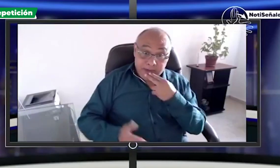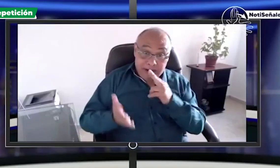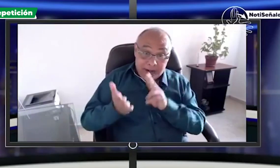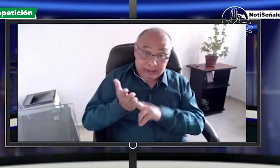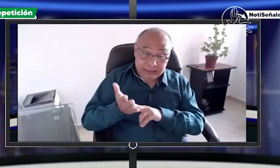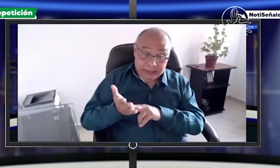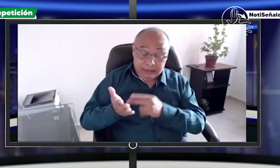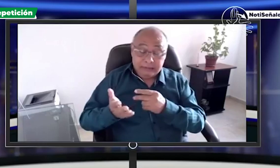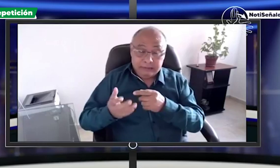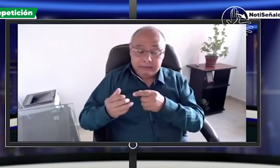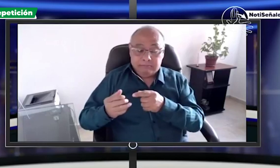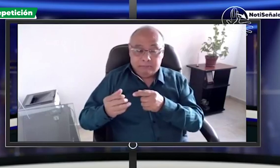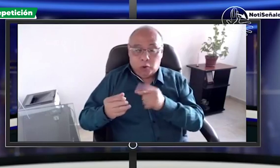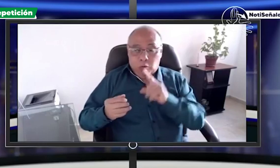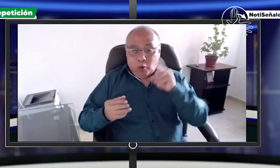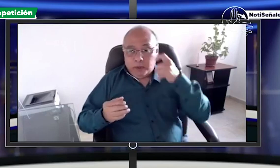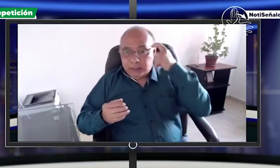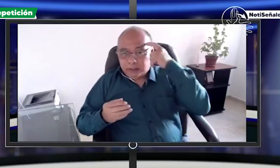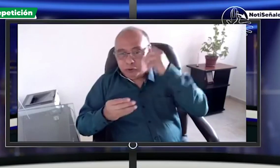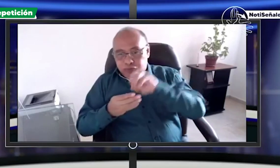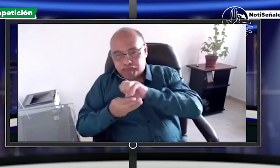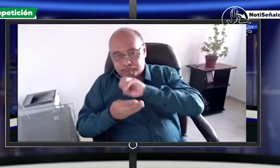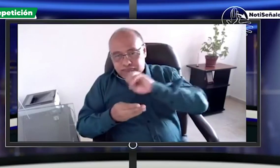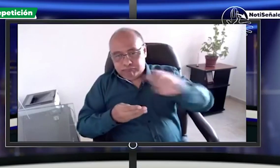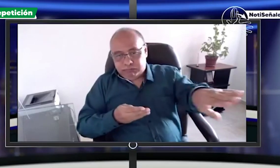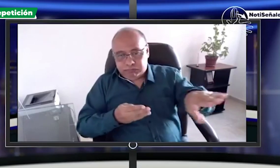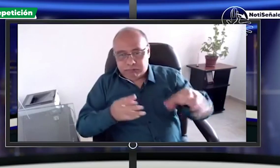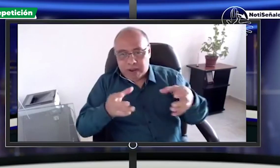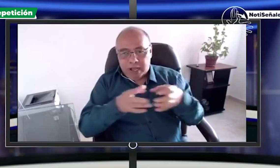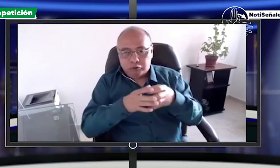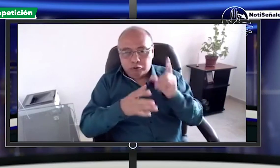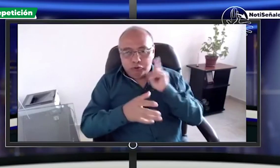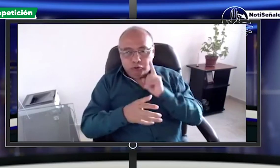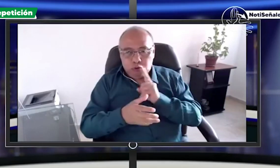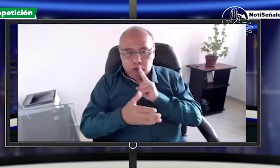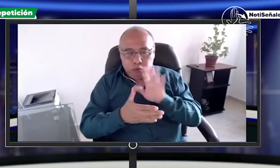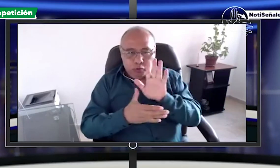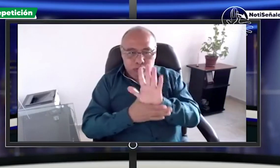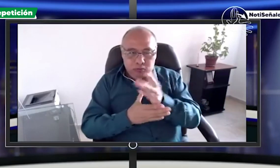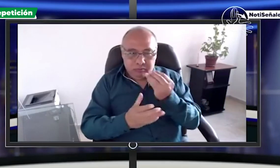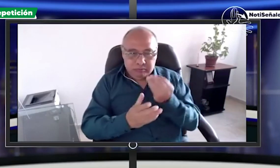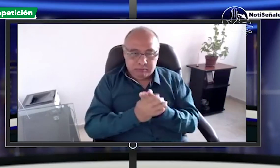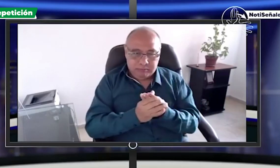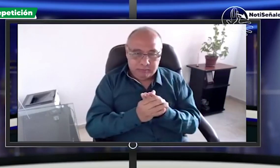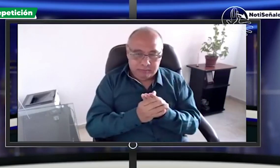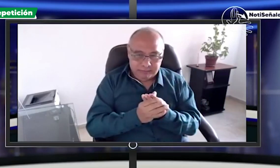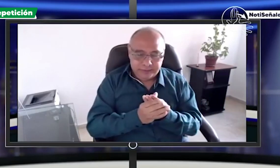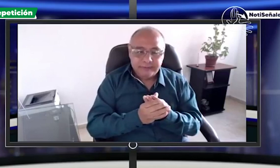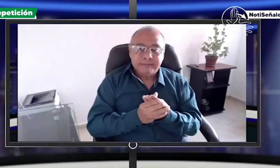como pudieron ver esta es la carta que envía la gobernación a la asociación de personas sordas de Popayán